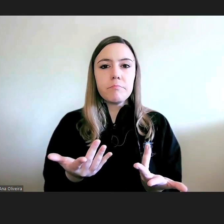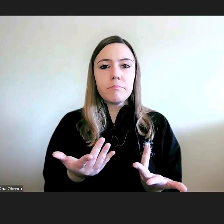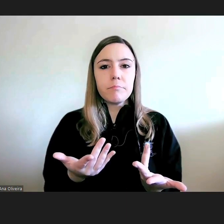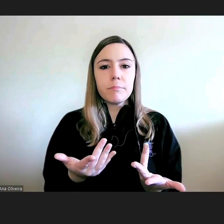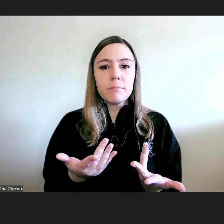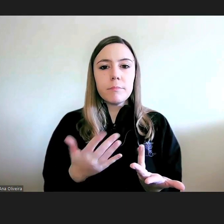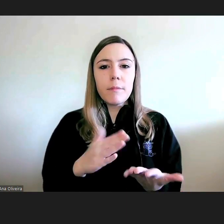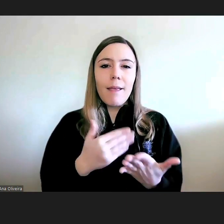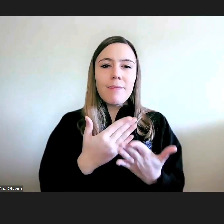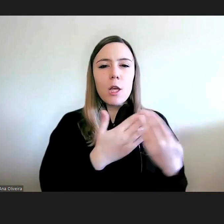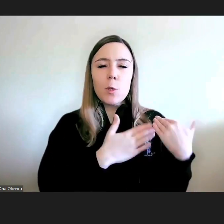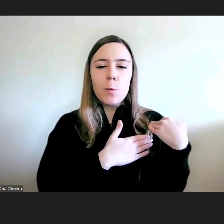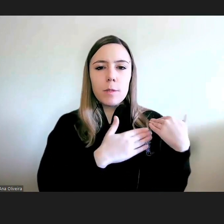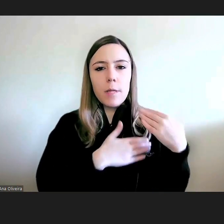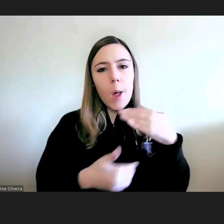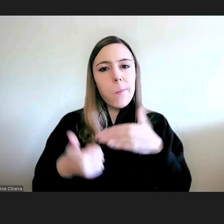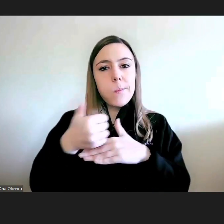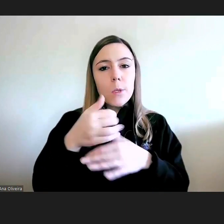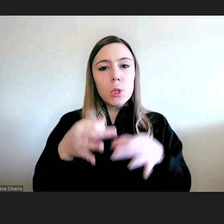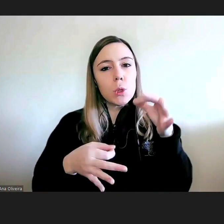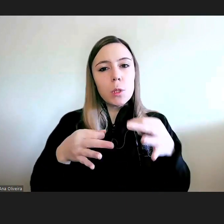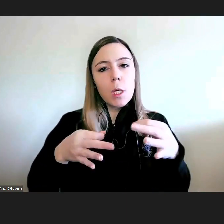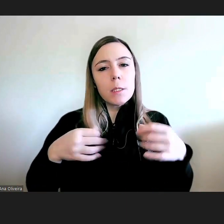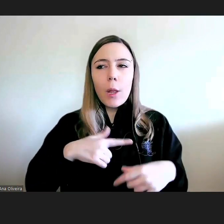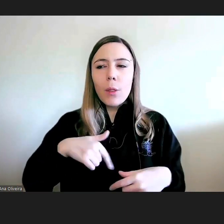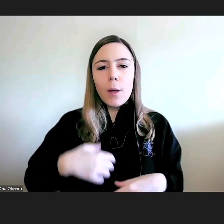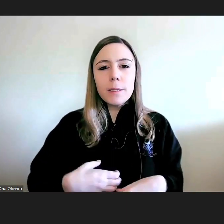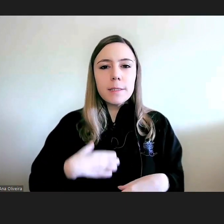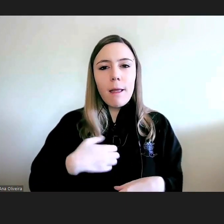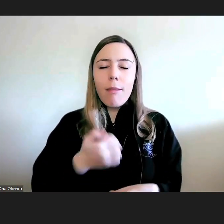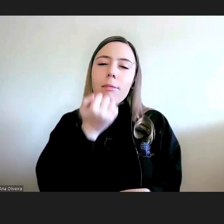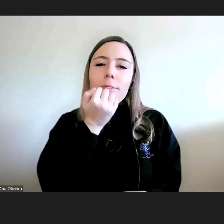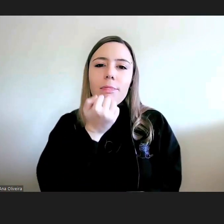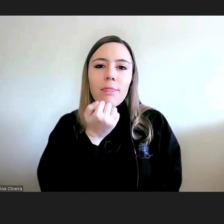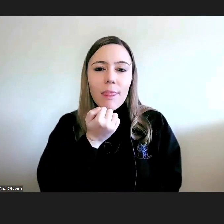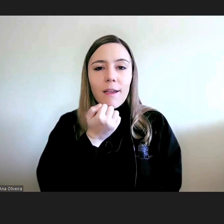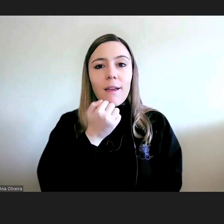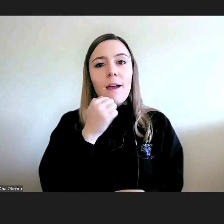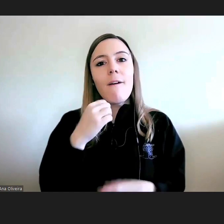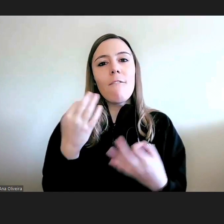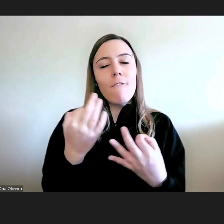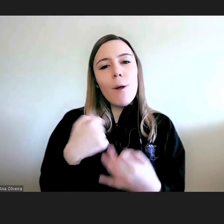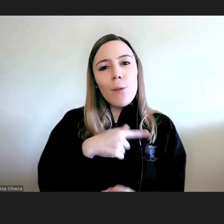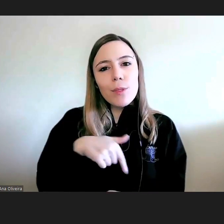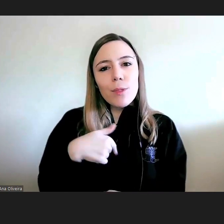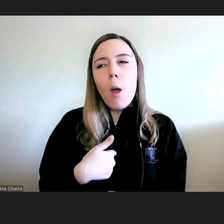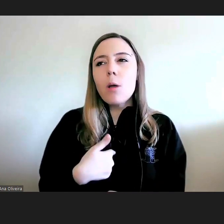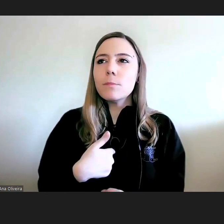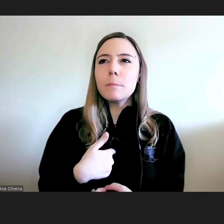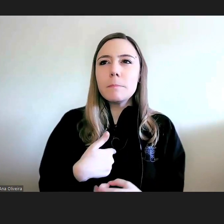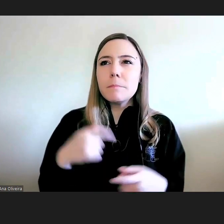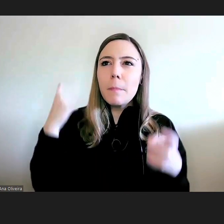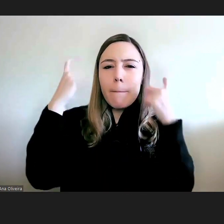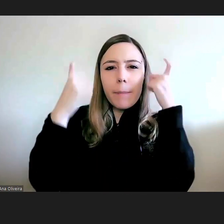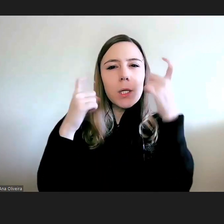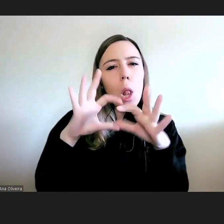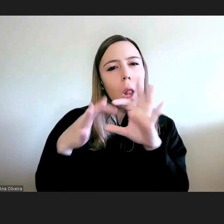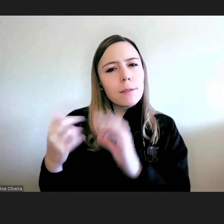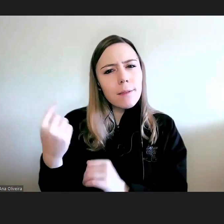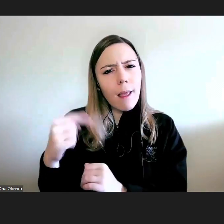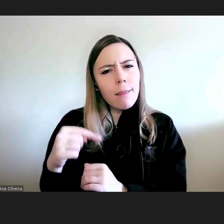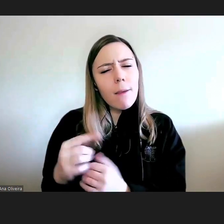Provedoria de Justiça é para nós uma satisfação e algo que nos parece fazer inteiro sentido.